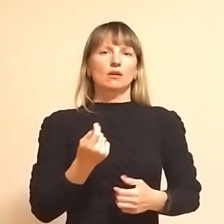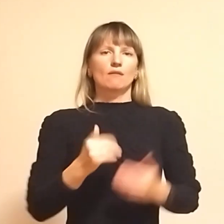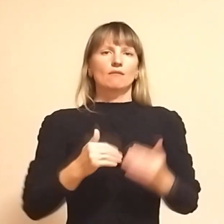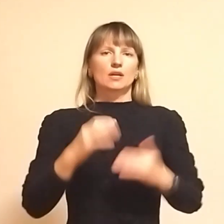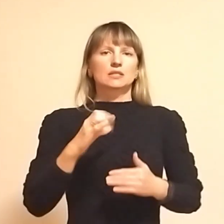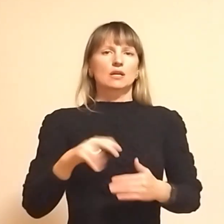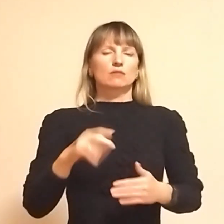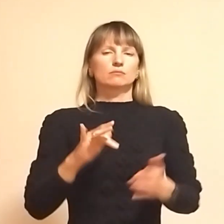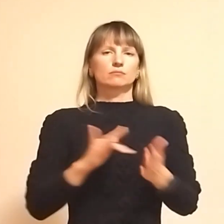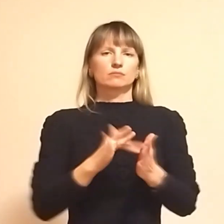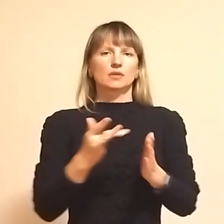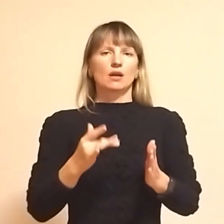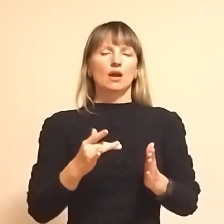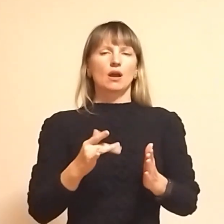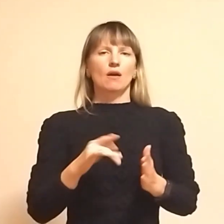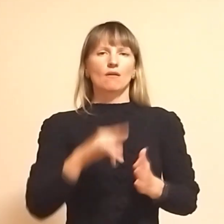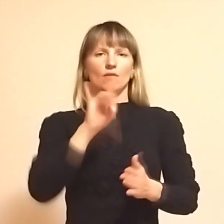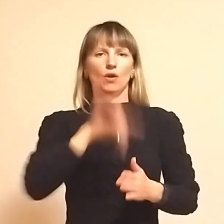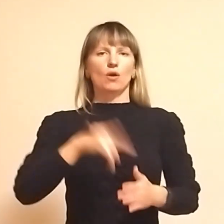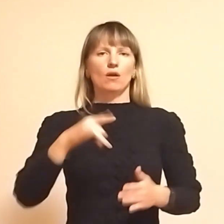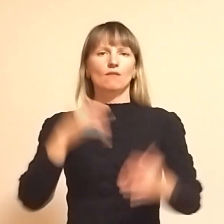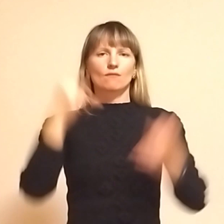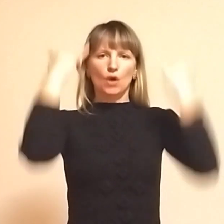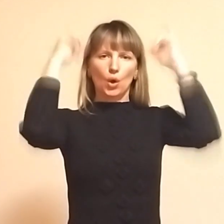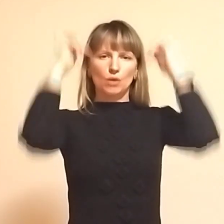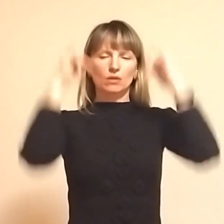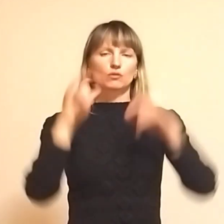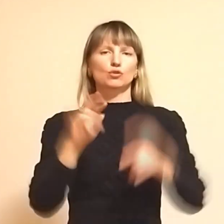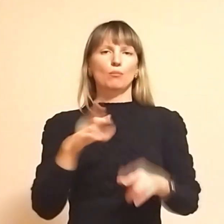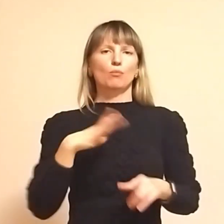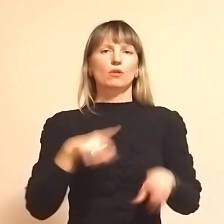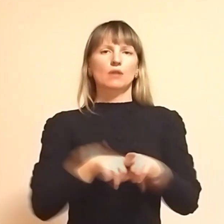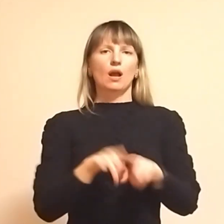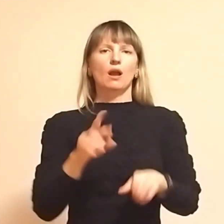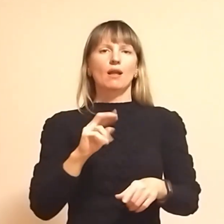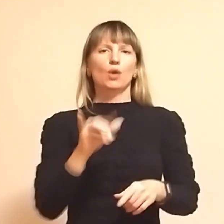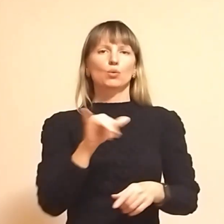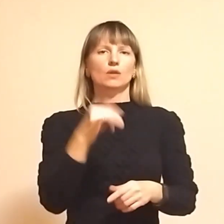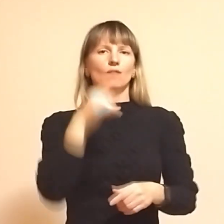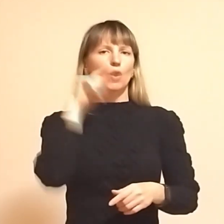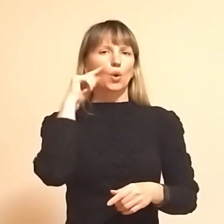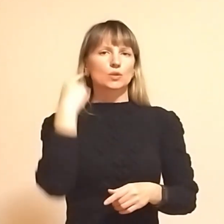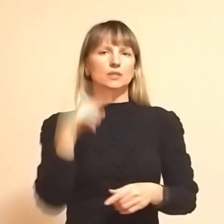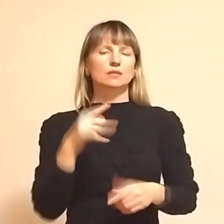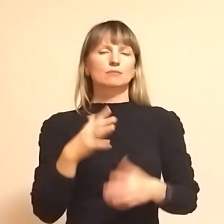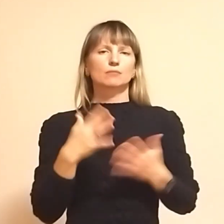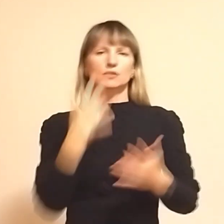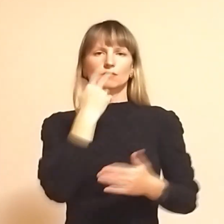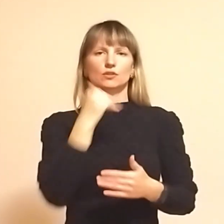повибували скло в корівниках, напевно, щоб було так, як у них в Росії, бо вона їм більш звична.